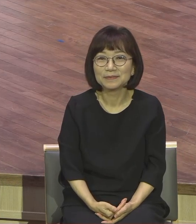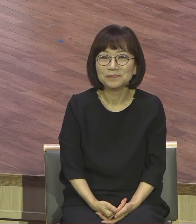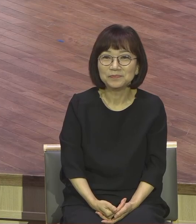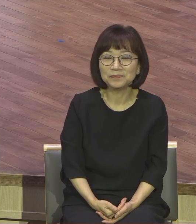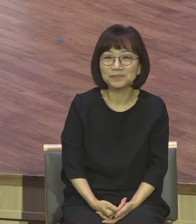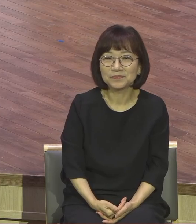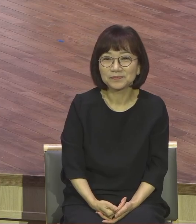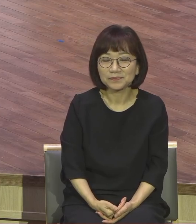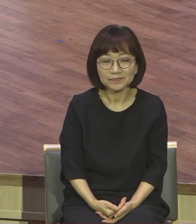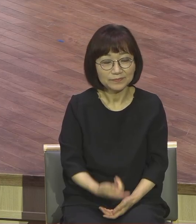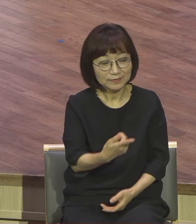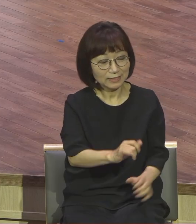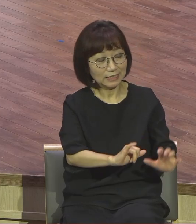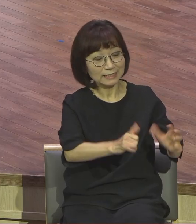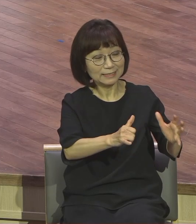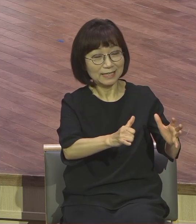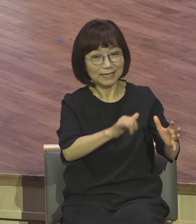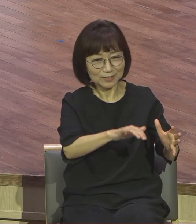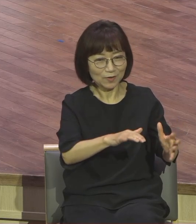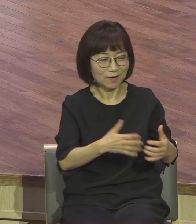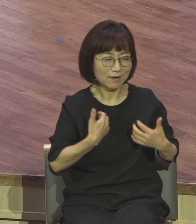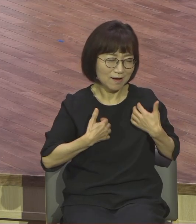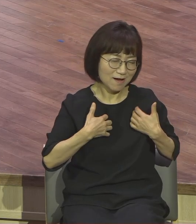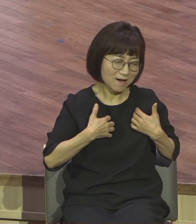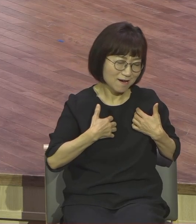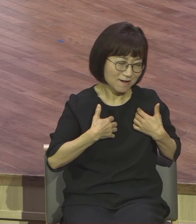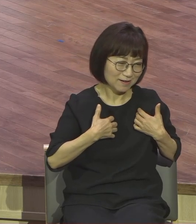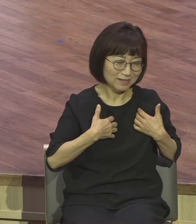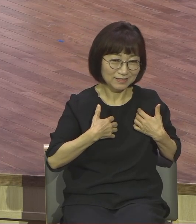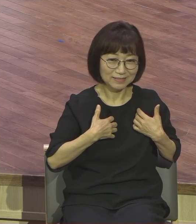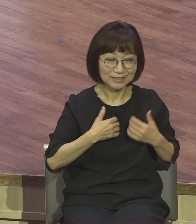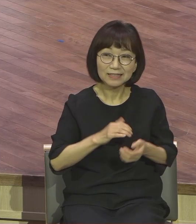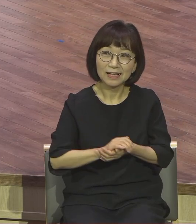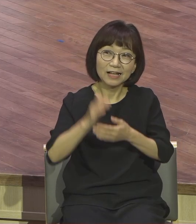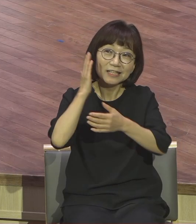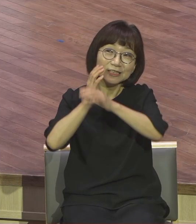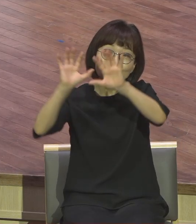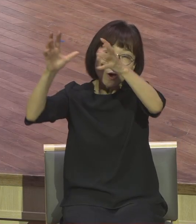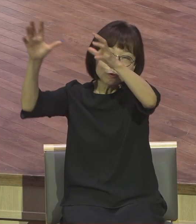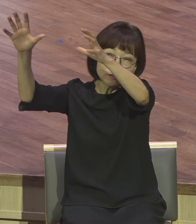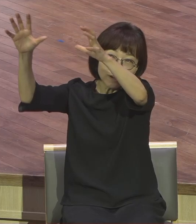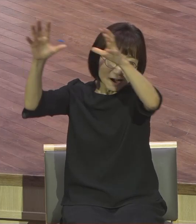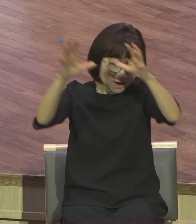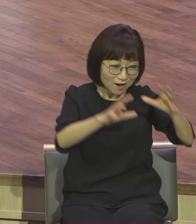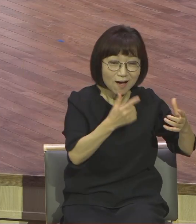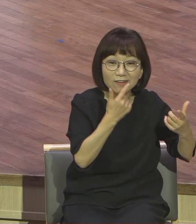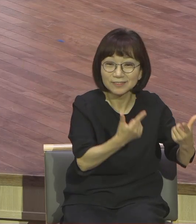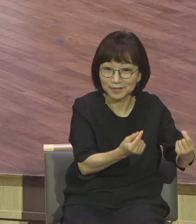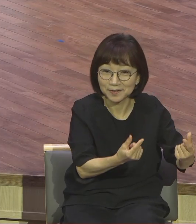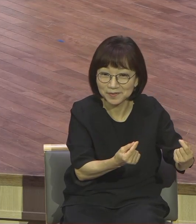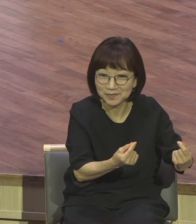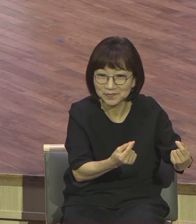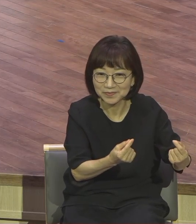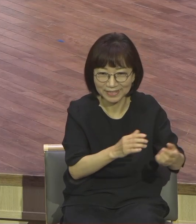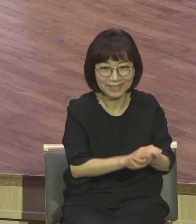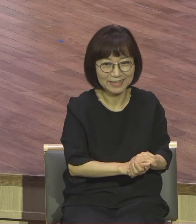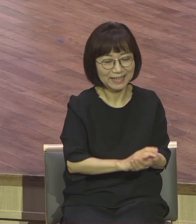이 땅에서 천국 누려야지. 하나님을 찬양하면서 천국 가서 어색하지 않게